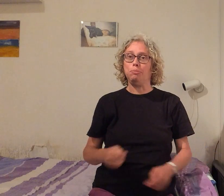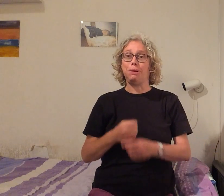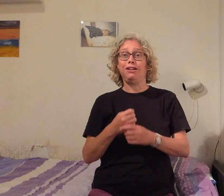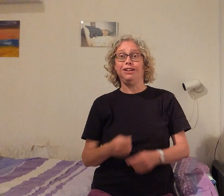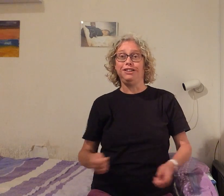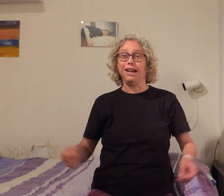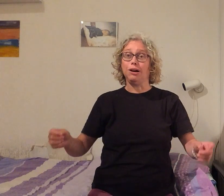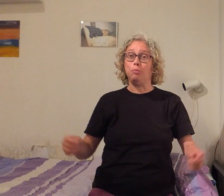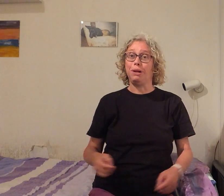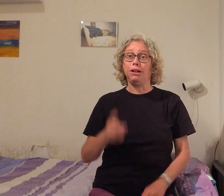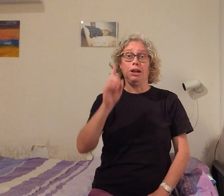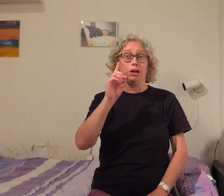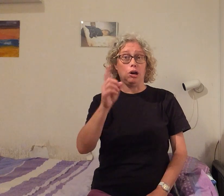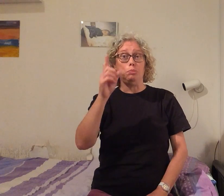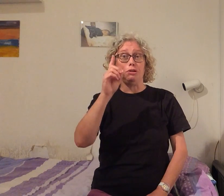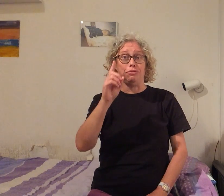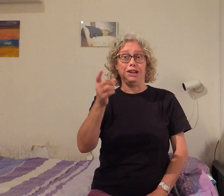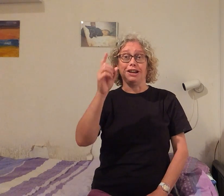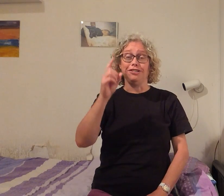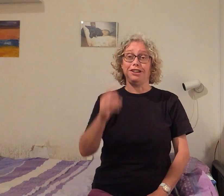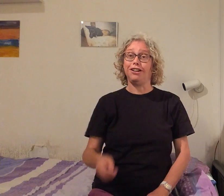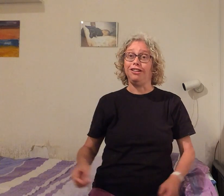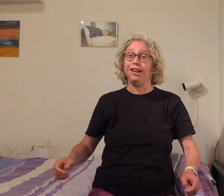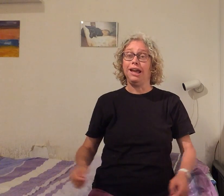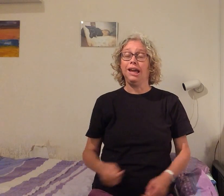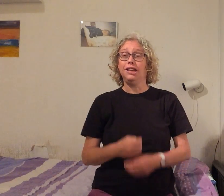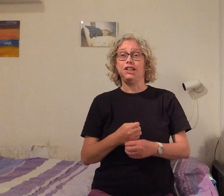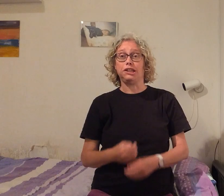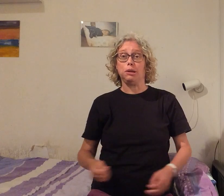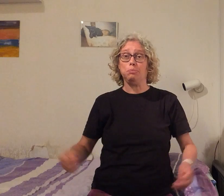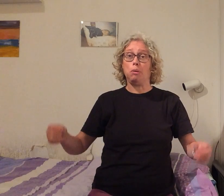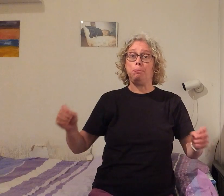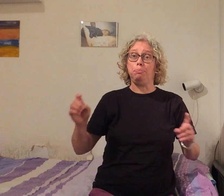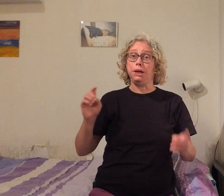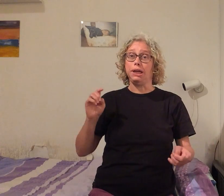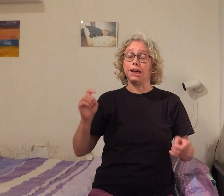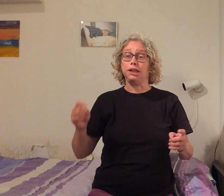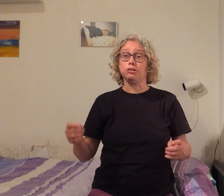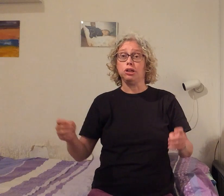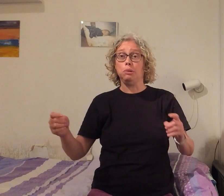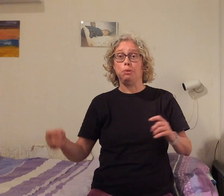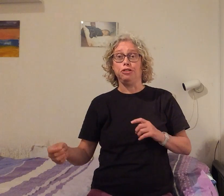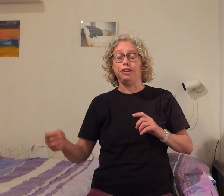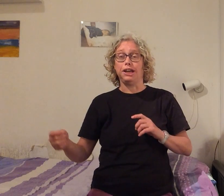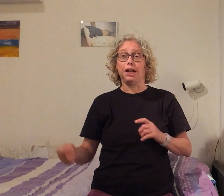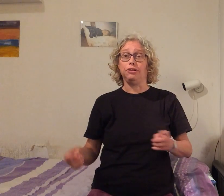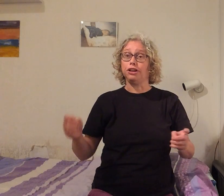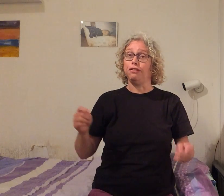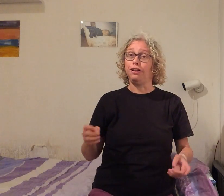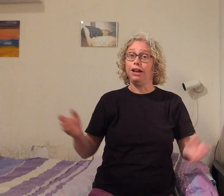Tjingelpel, tjingelpel, koop een frikandel. Zet hem op pinajones.nl, dankjewel.